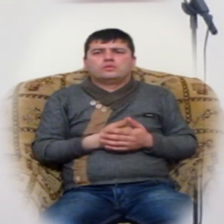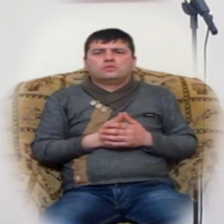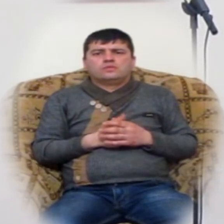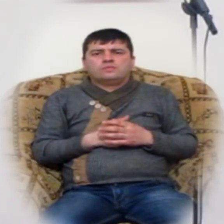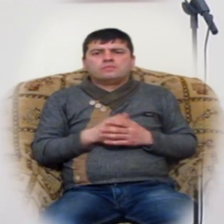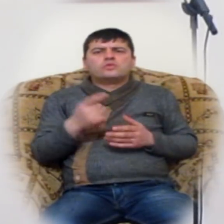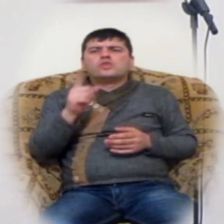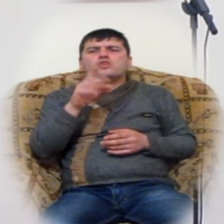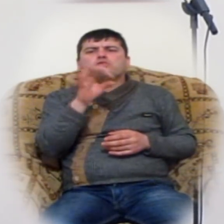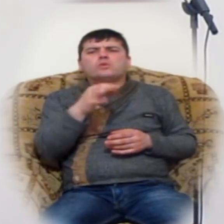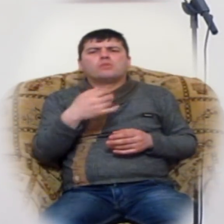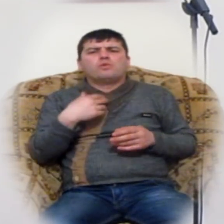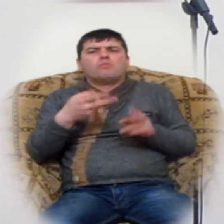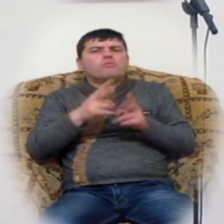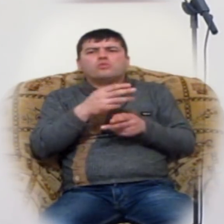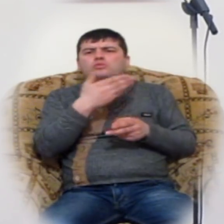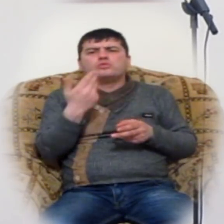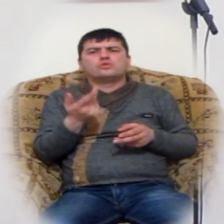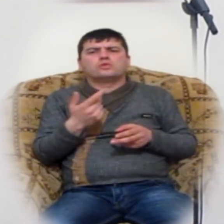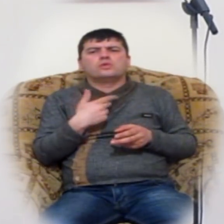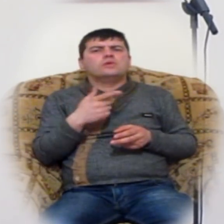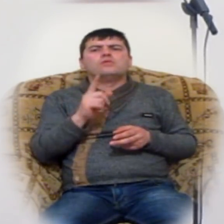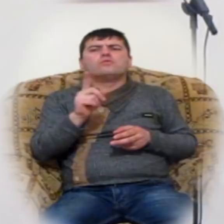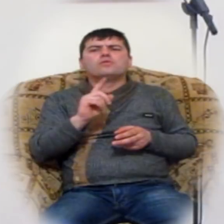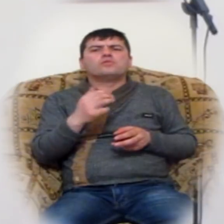Ինչի համար։ Որով հետե մենք ուզում են